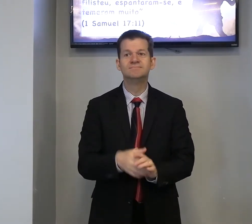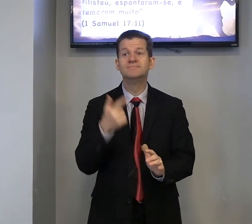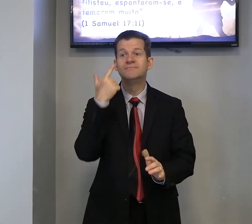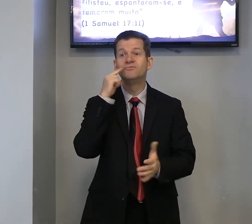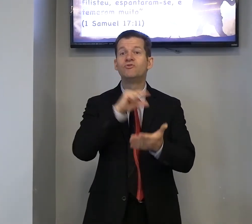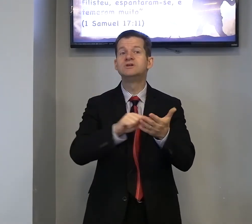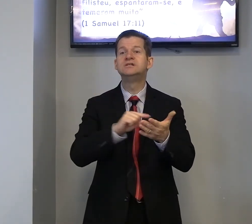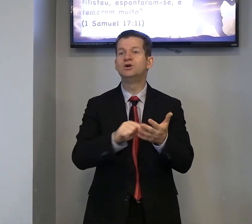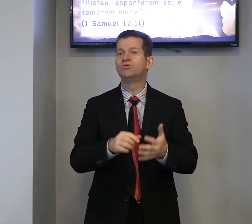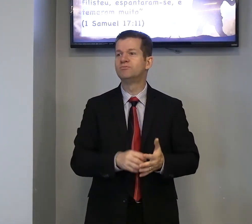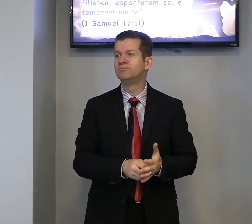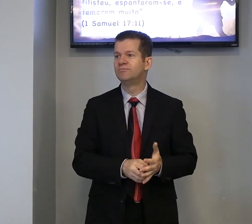viu o versículo,